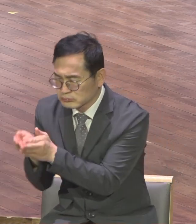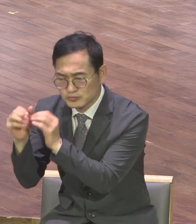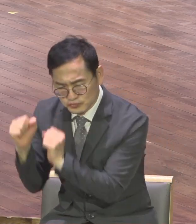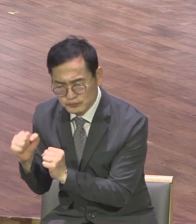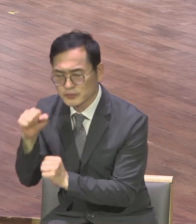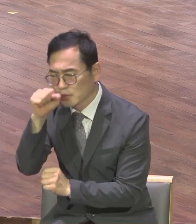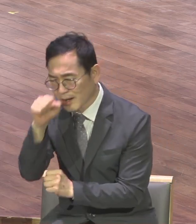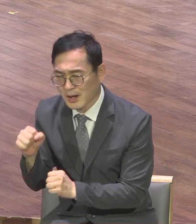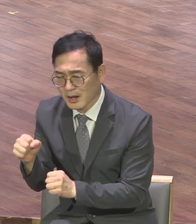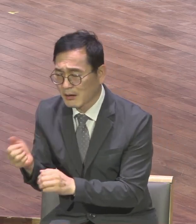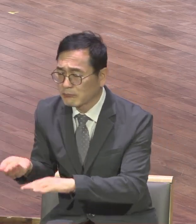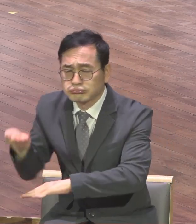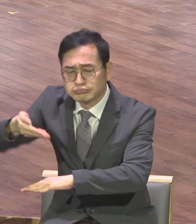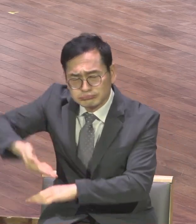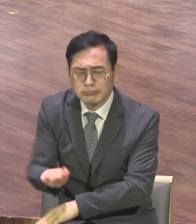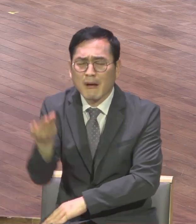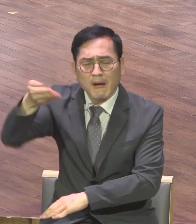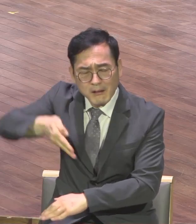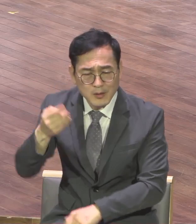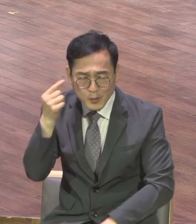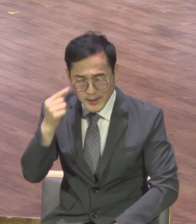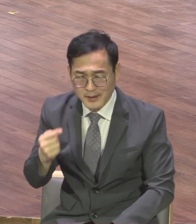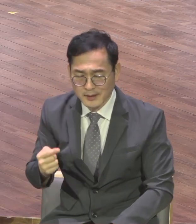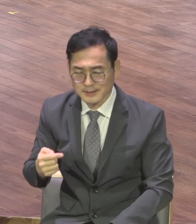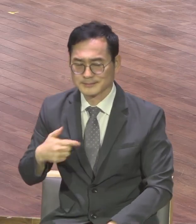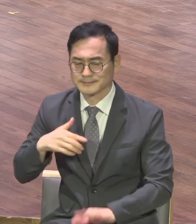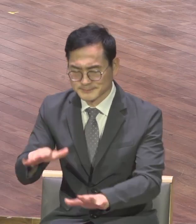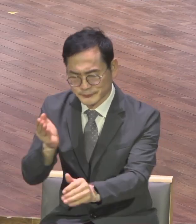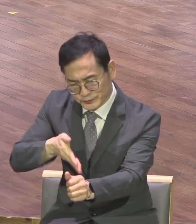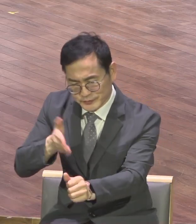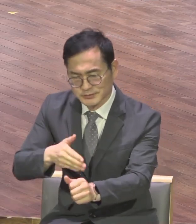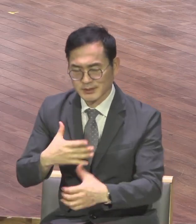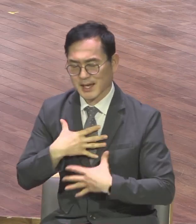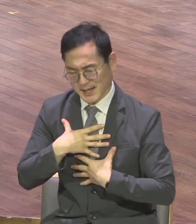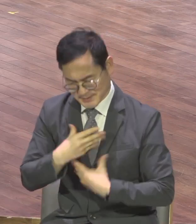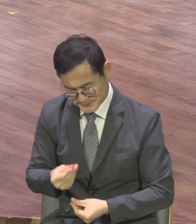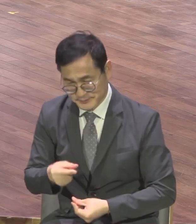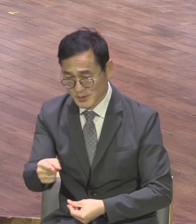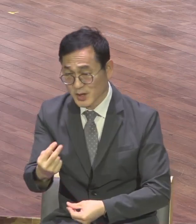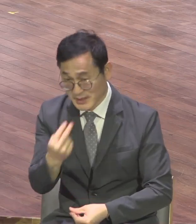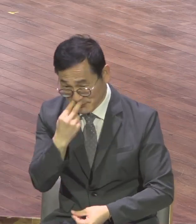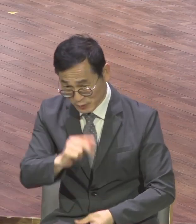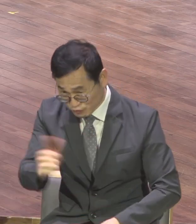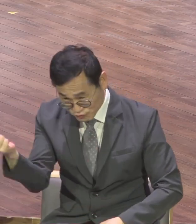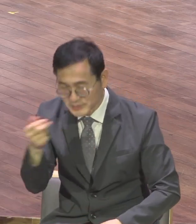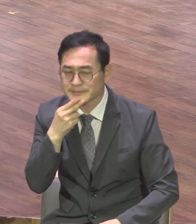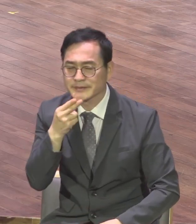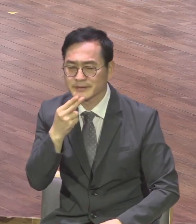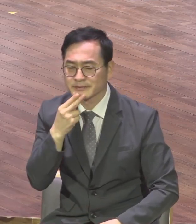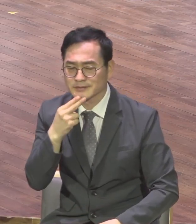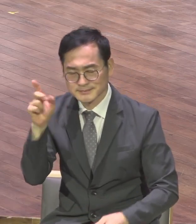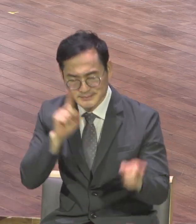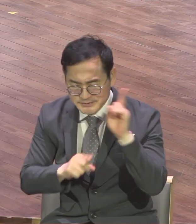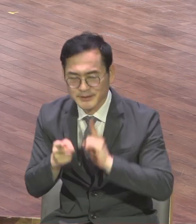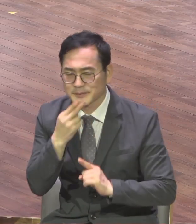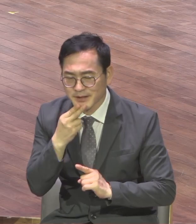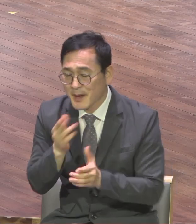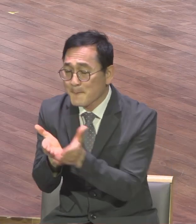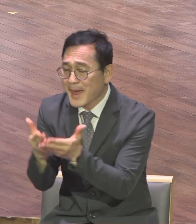내가 너희를 근하노니 이제는 안심하라. 너희 중 아무도 생명에는 아무런 손상이 없겠고 오직 백분이니라. 내가